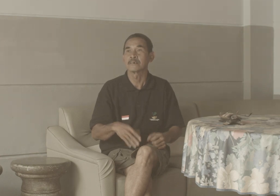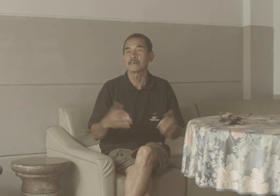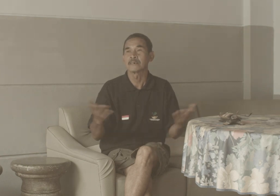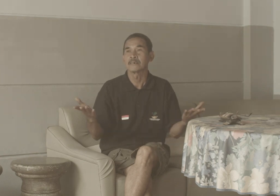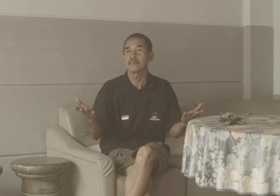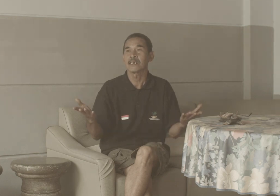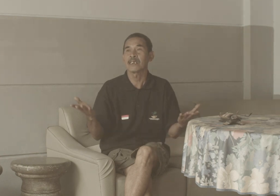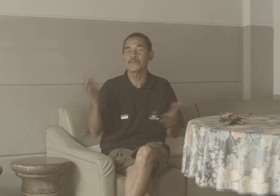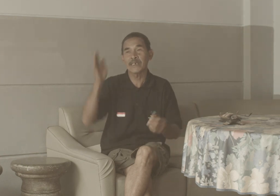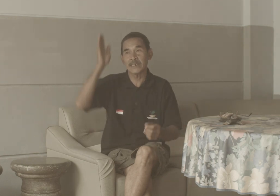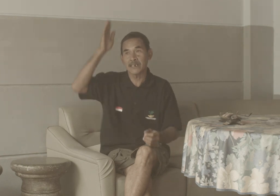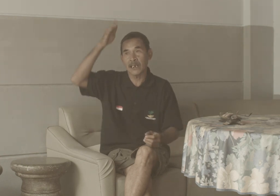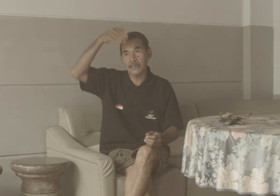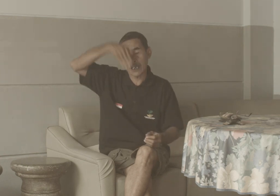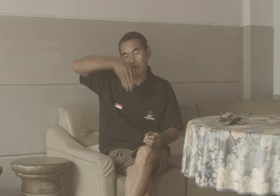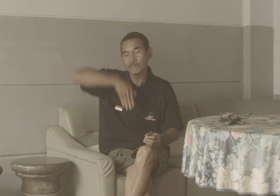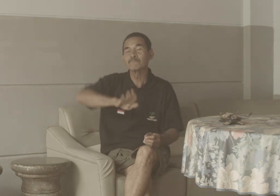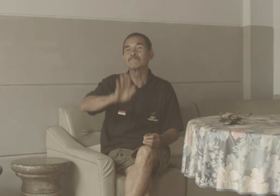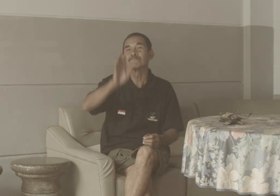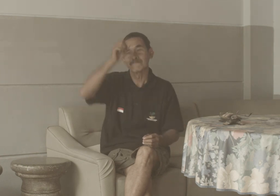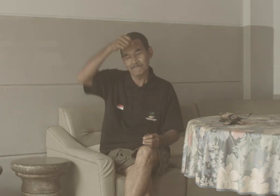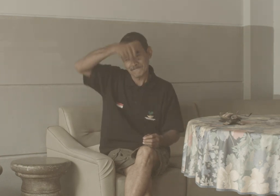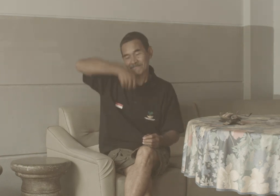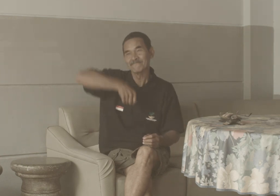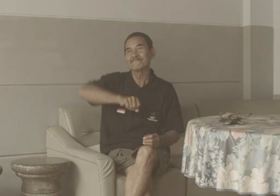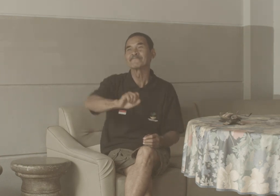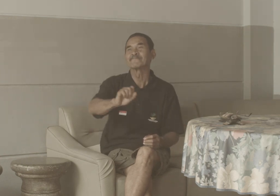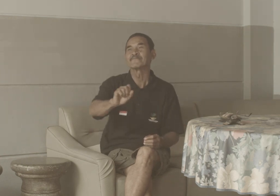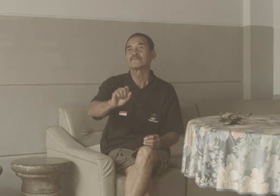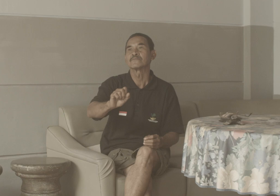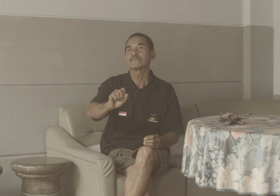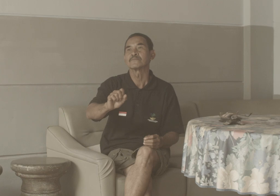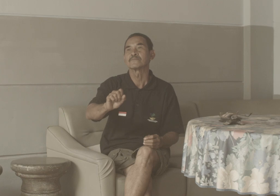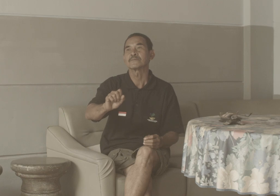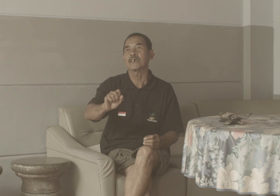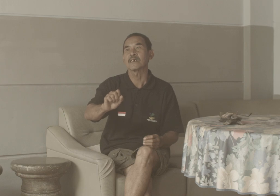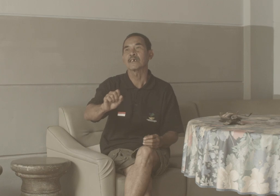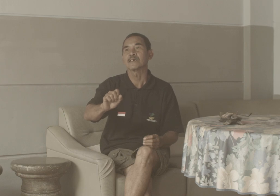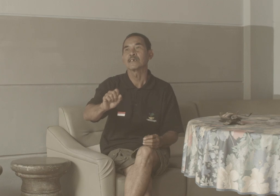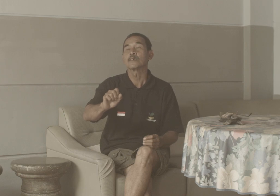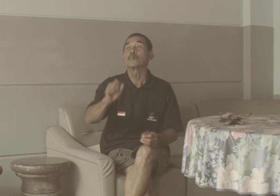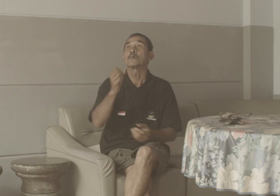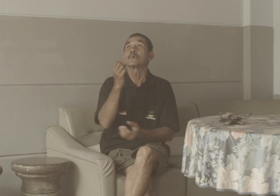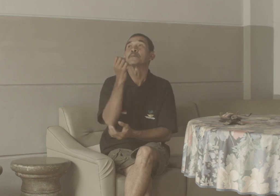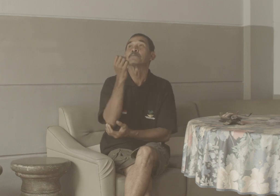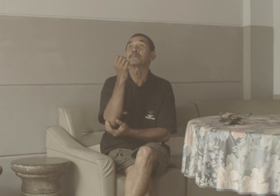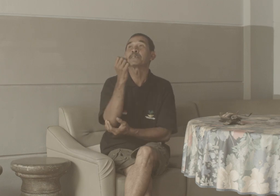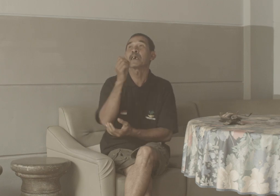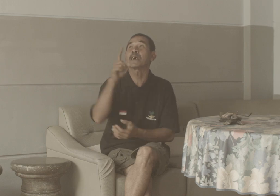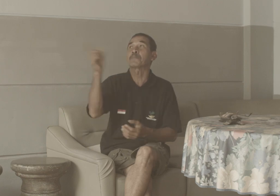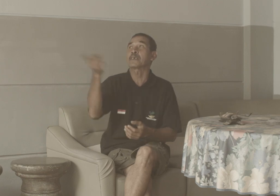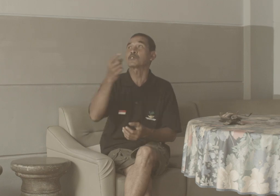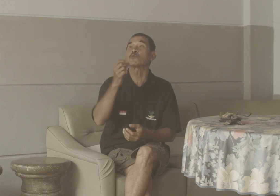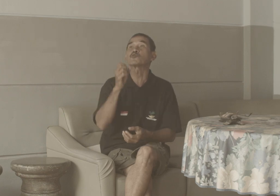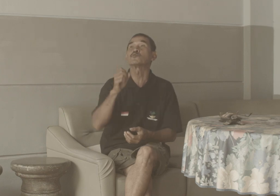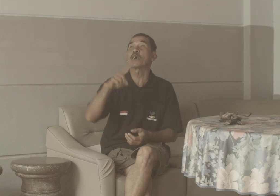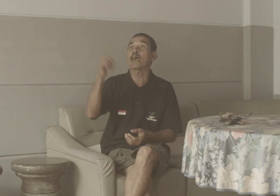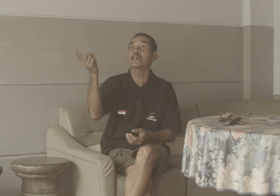Elephant Elephant Gajah Ya Bina Pada Temu-tumbuhan